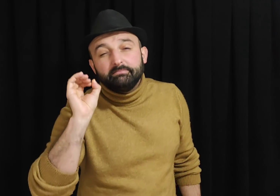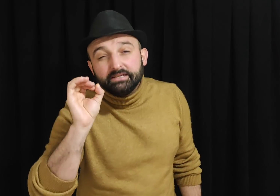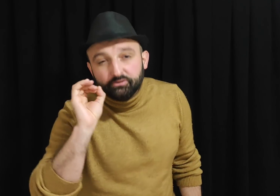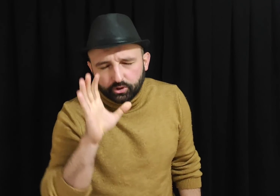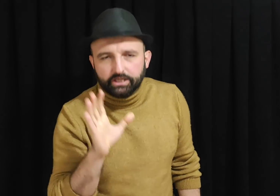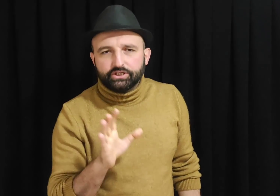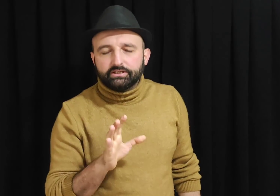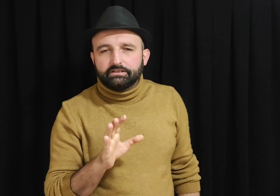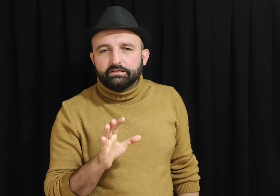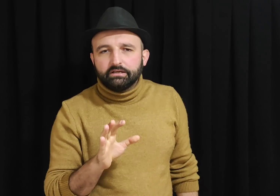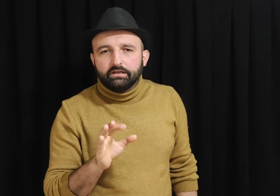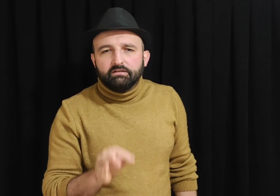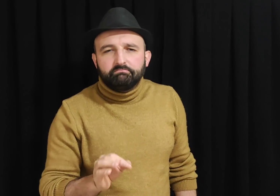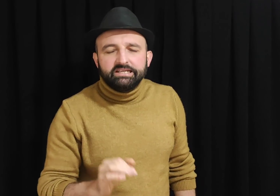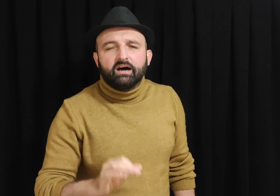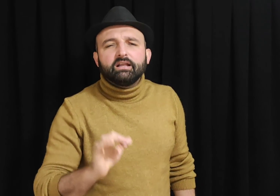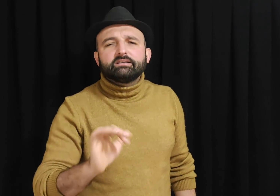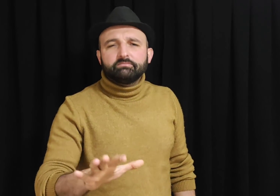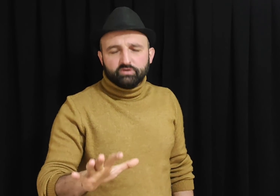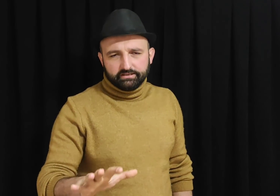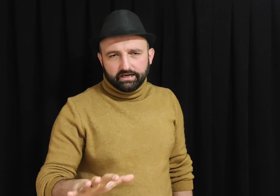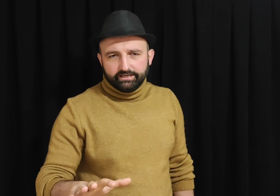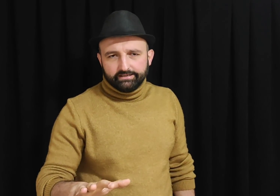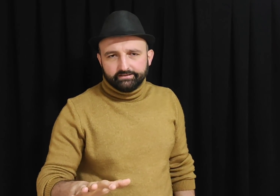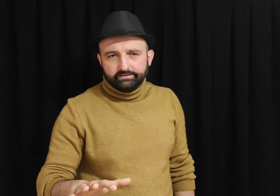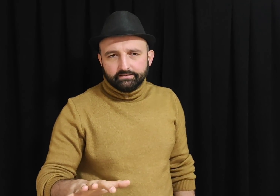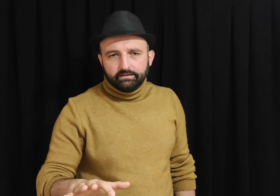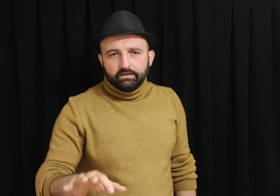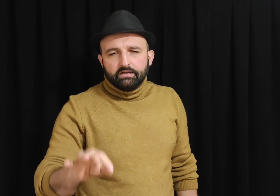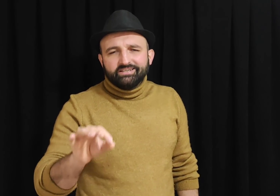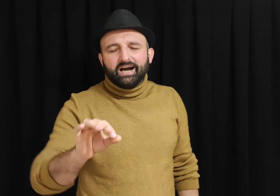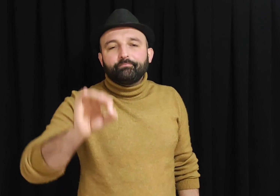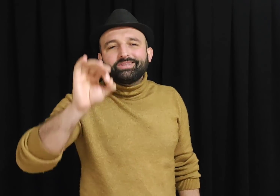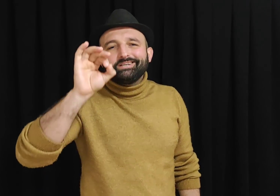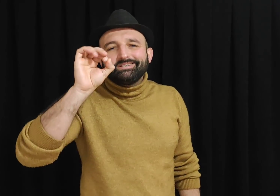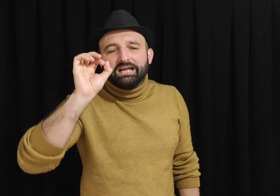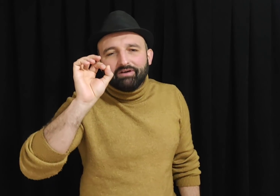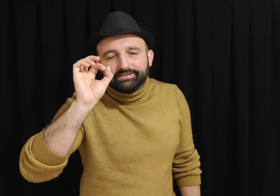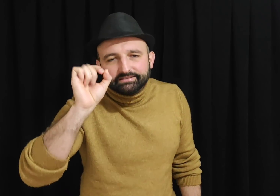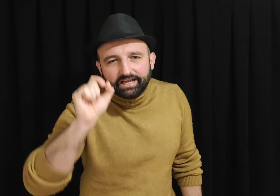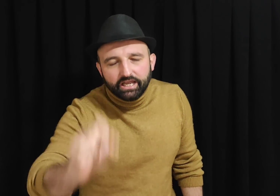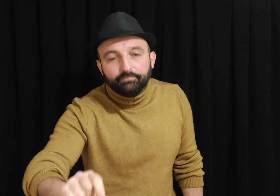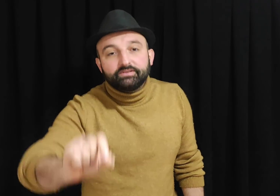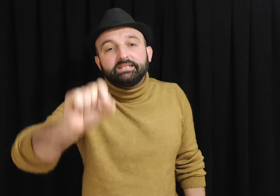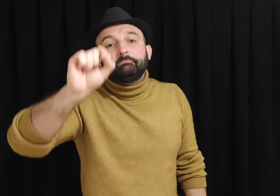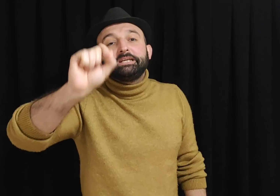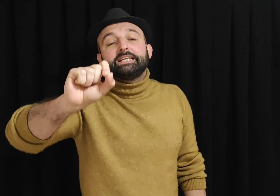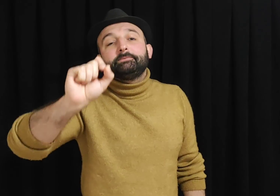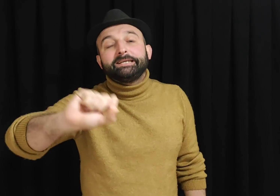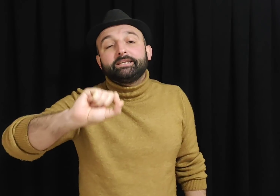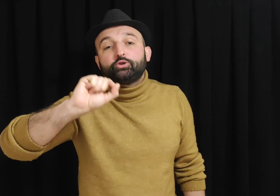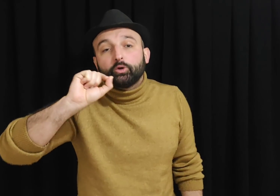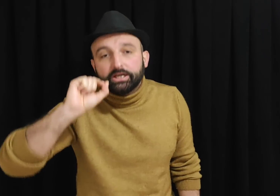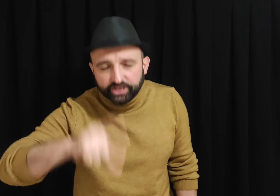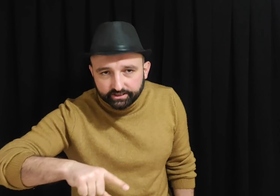bir çökecek. Binalar da buna dahil. Yaptığı ne varsa hepsi bir bir çökecek.